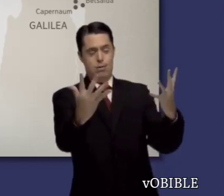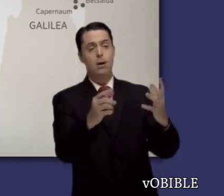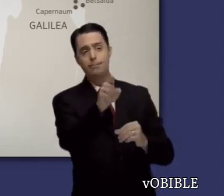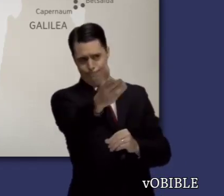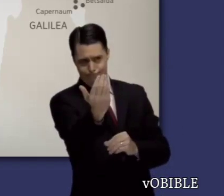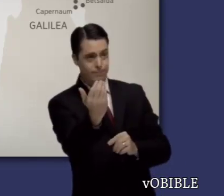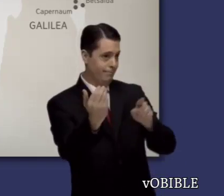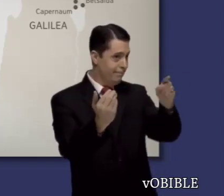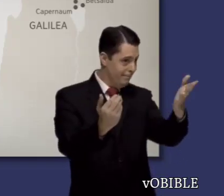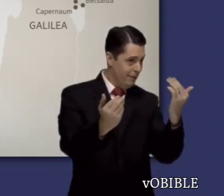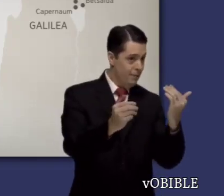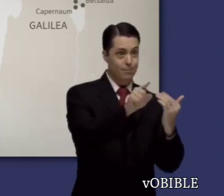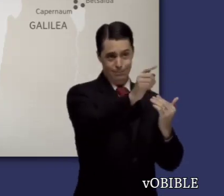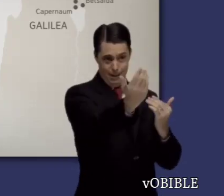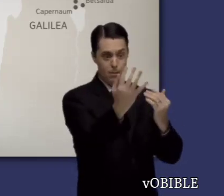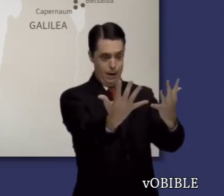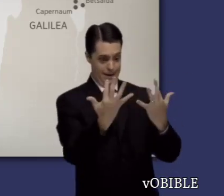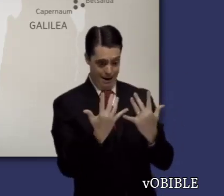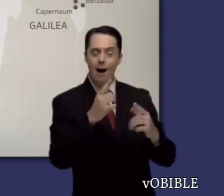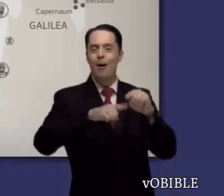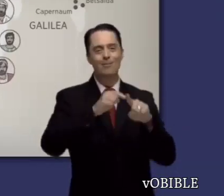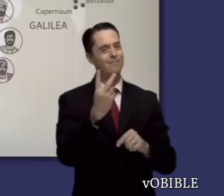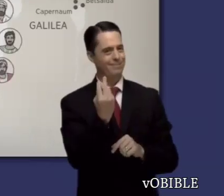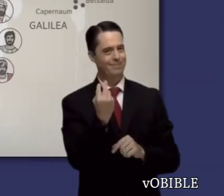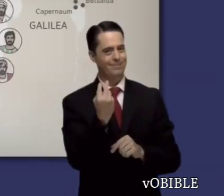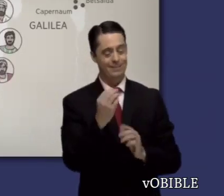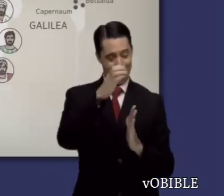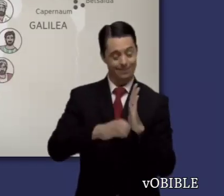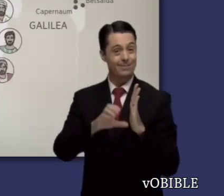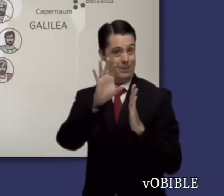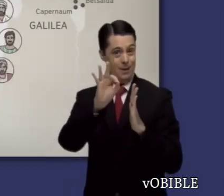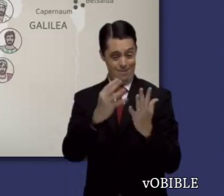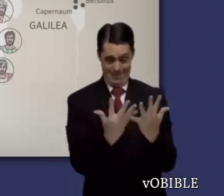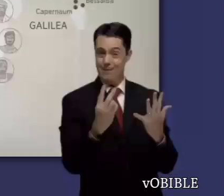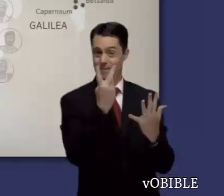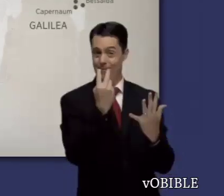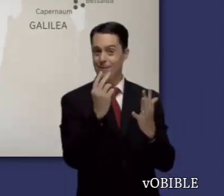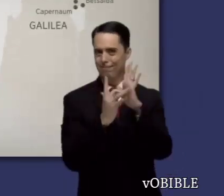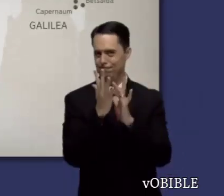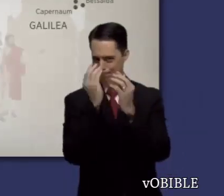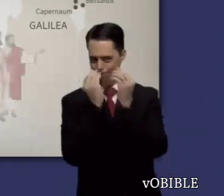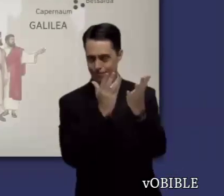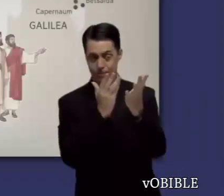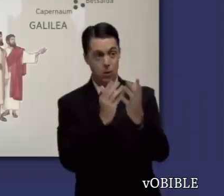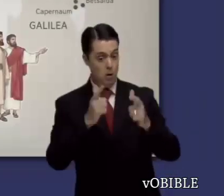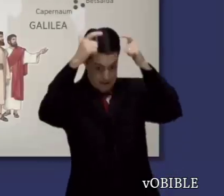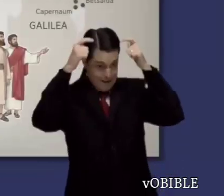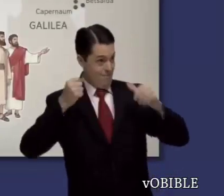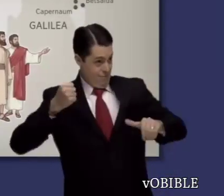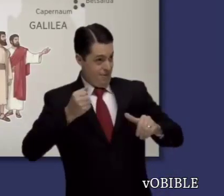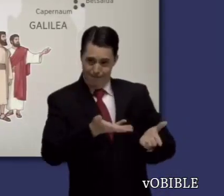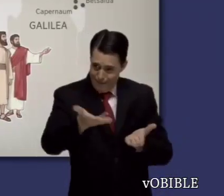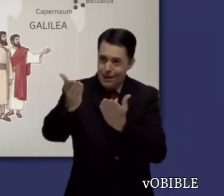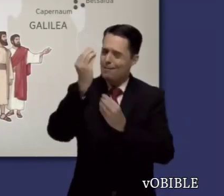explica que, tras orar toda la noche, Jesús escogió a sus doce apóstoles. En el capítulo 9, Jesús